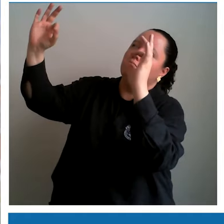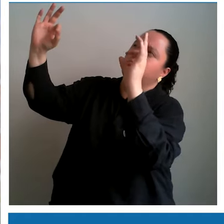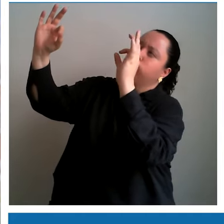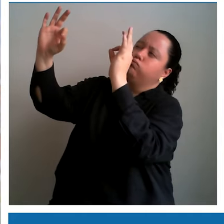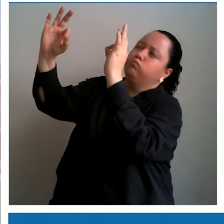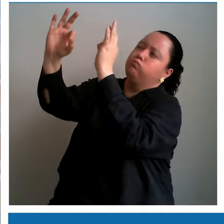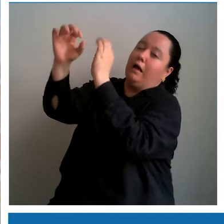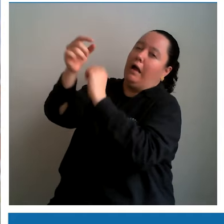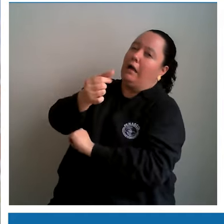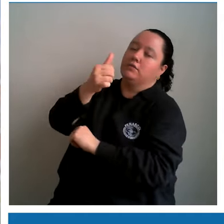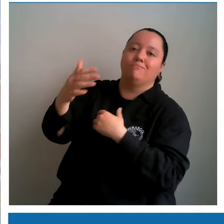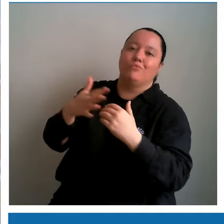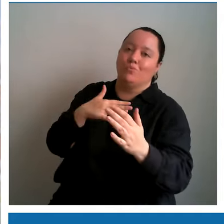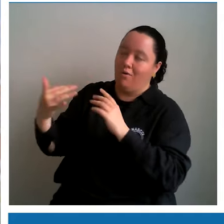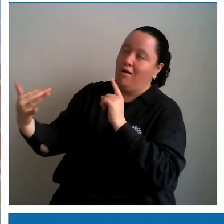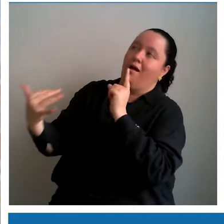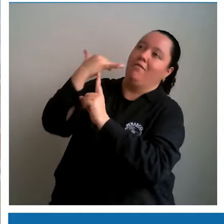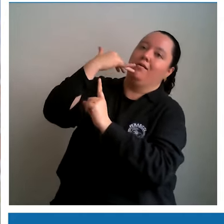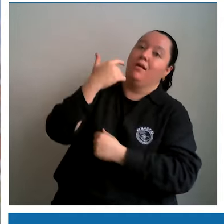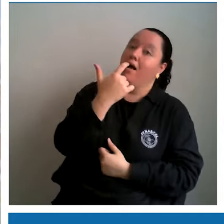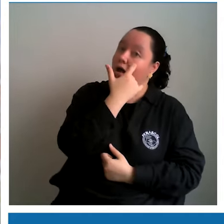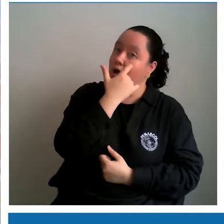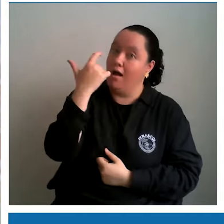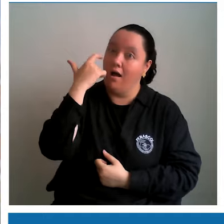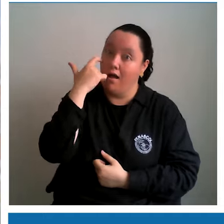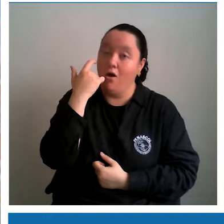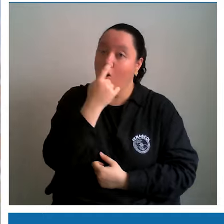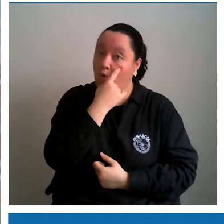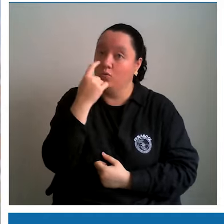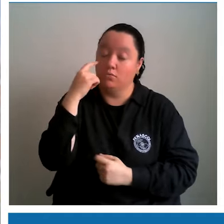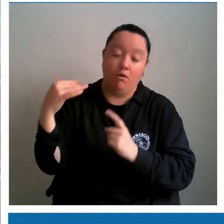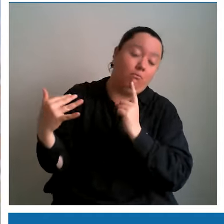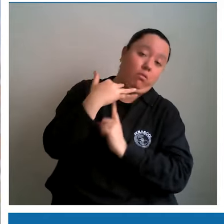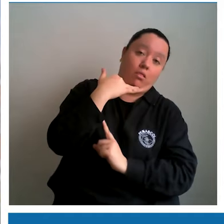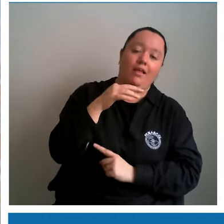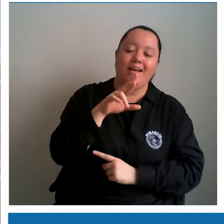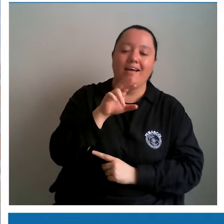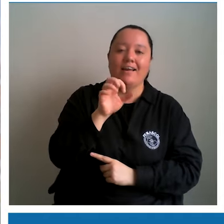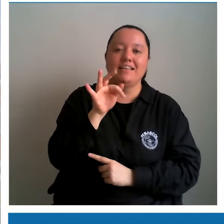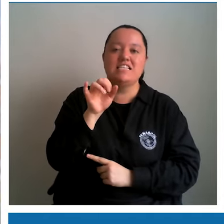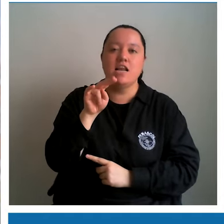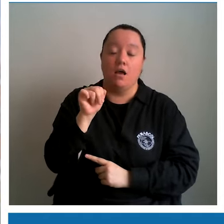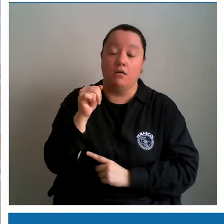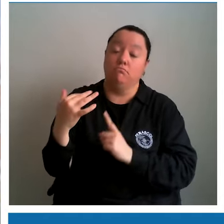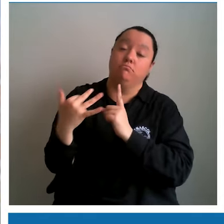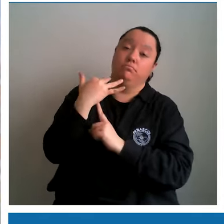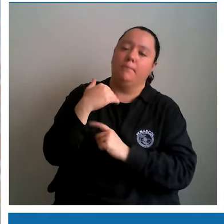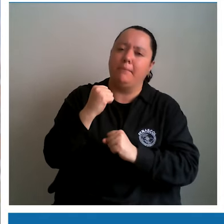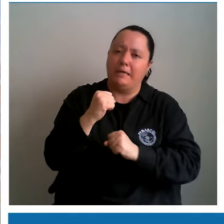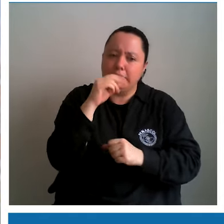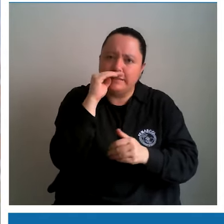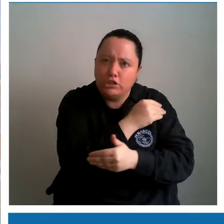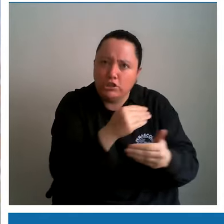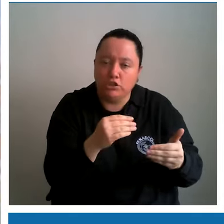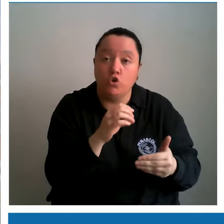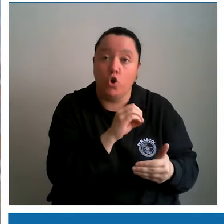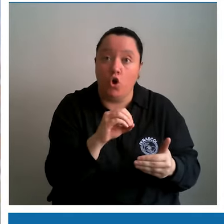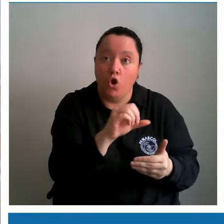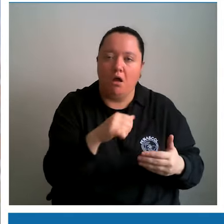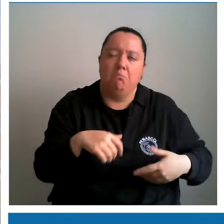tapa, mayoritariamente la luna, como ese día, el sol puede lesionar la retina de todas las personas, en especial de niños y